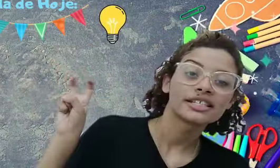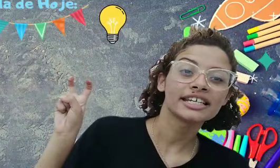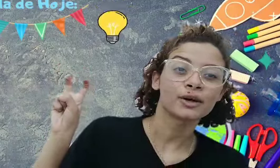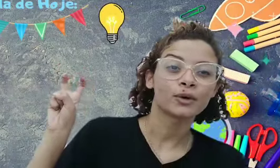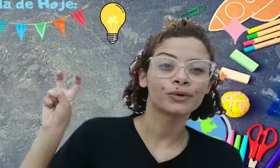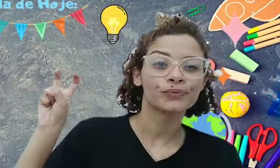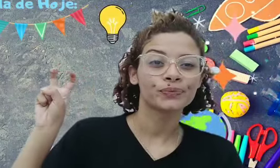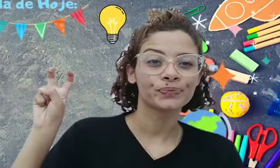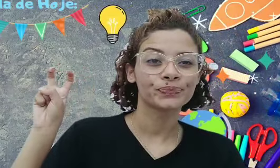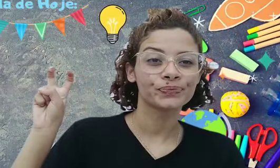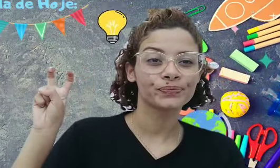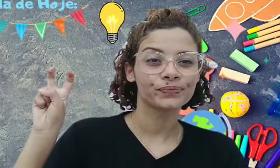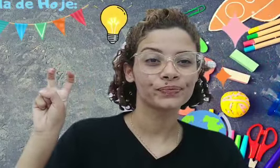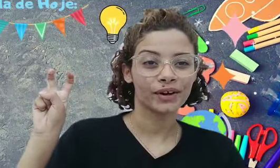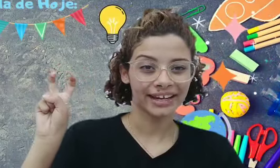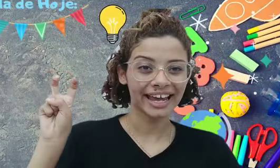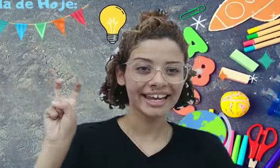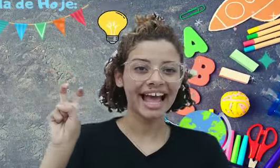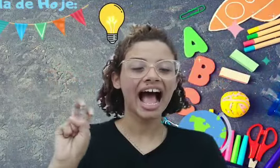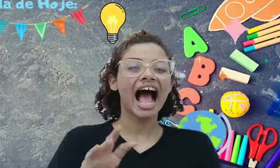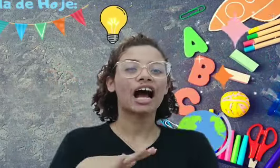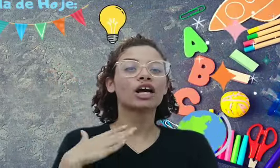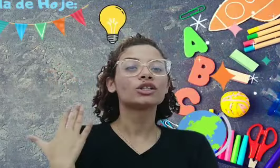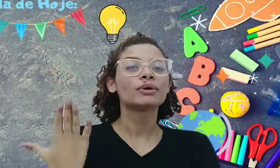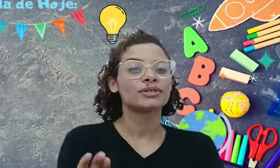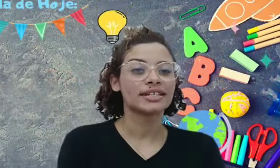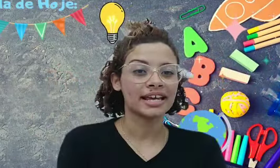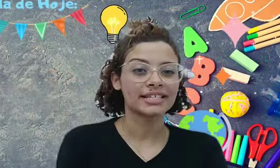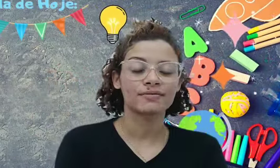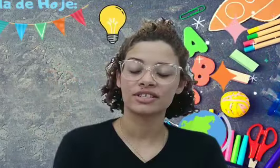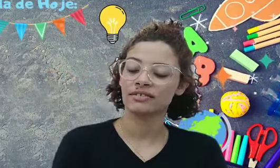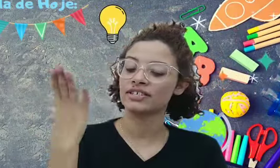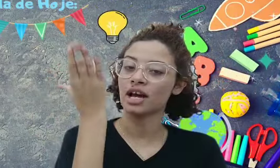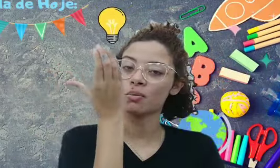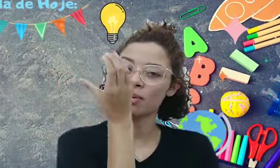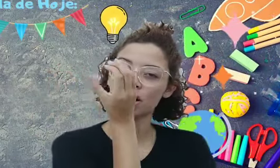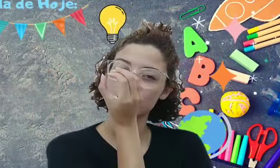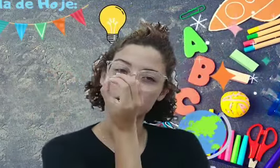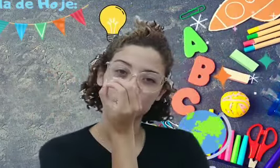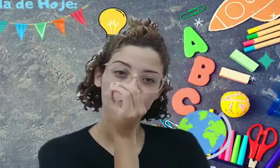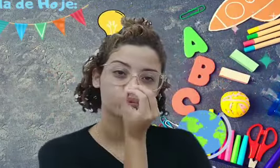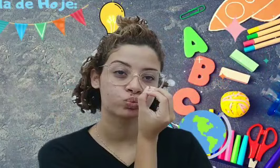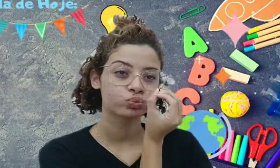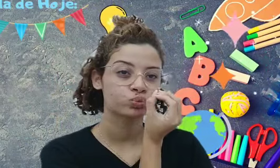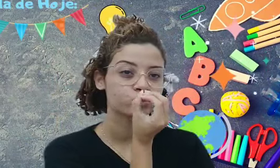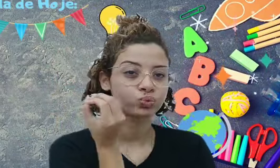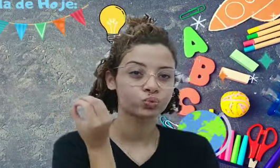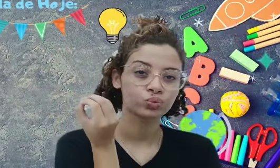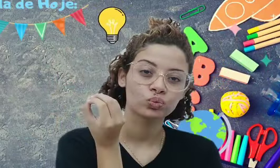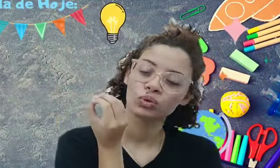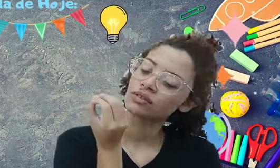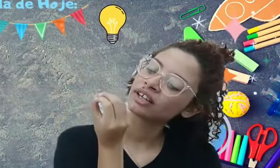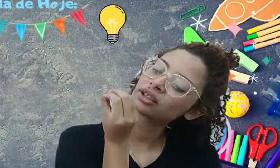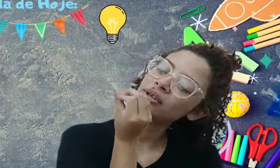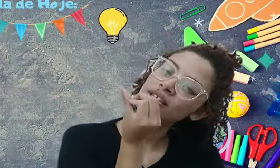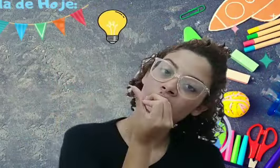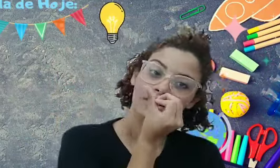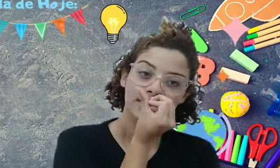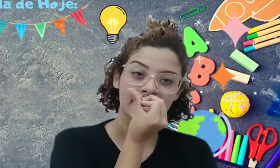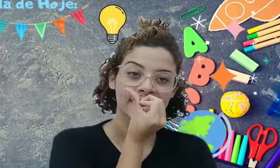5. Ok? Agora o número 6. Você vai fazer uma bolinha. Vai subir assim, ó. 6.